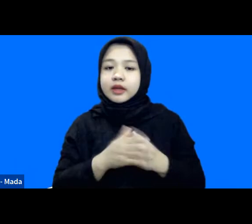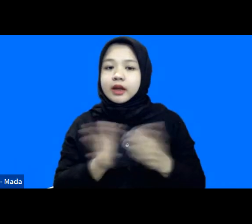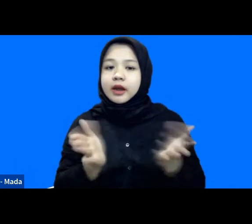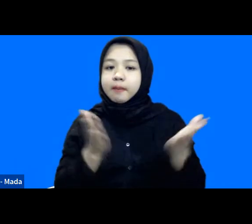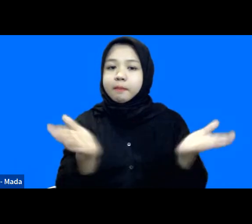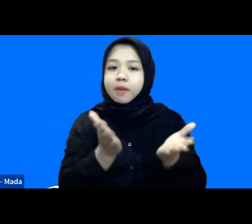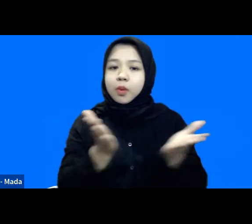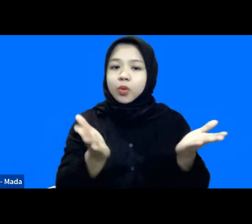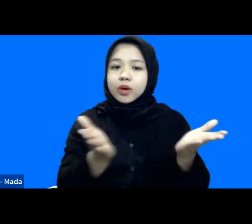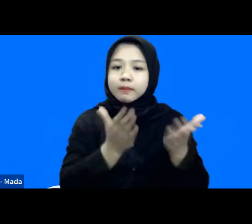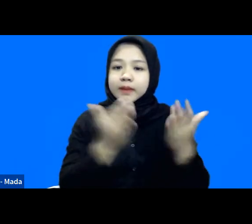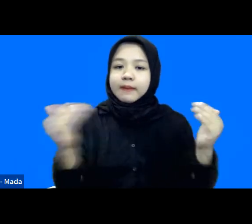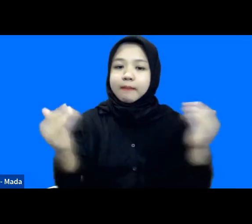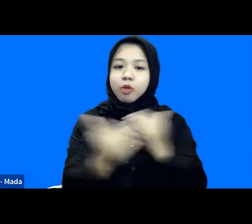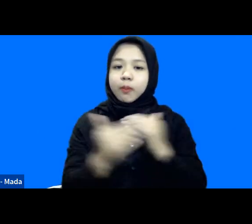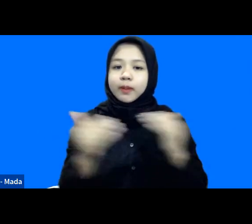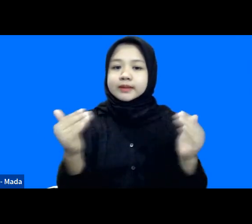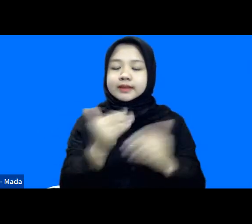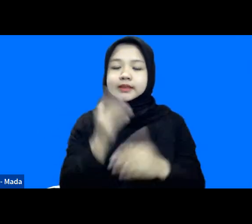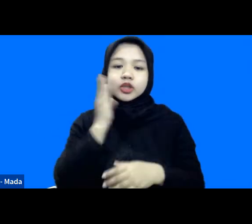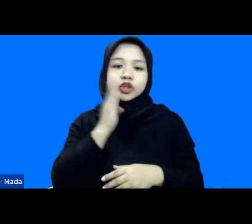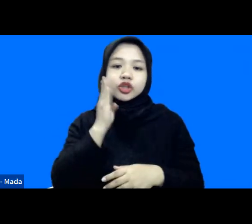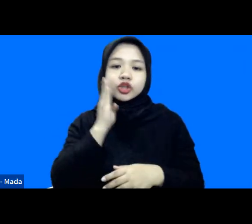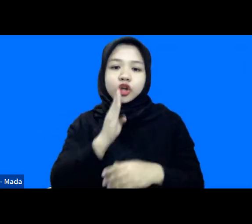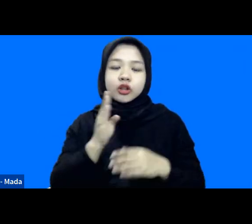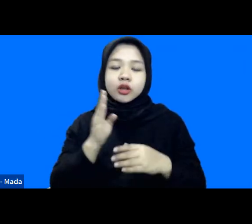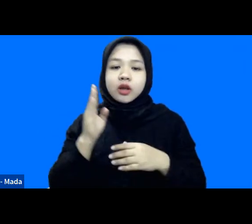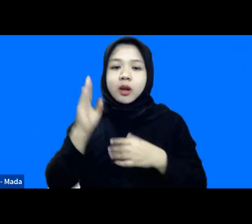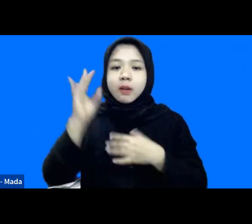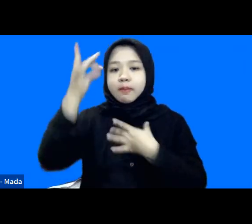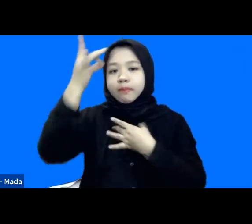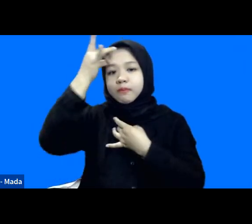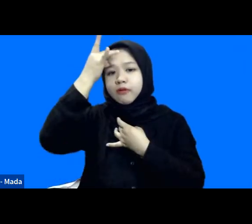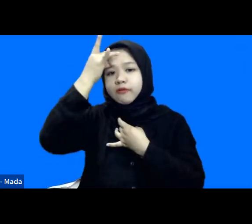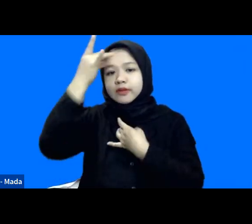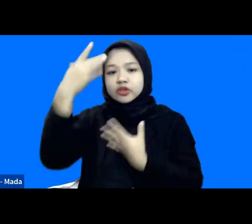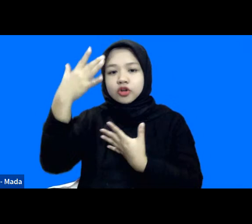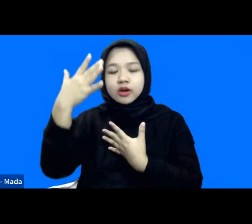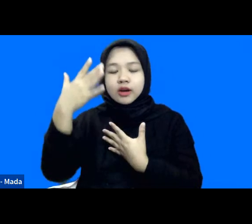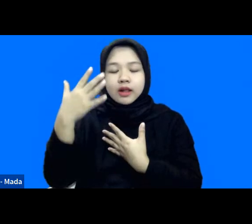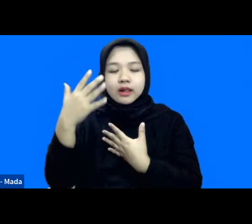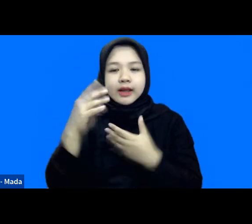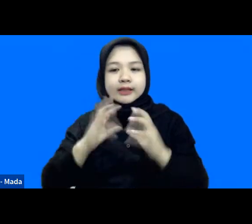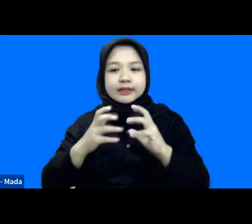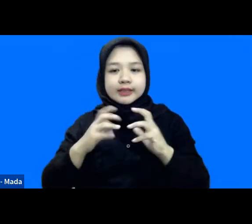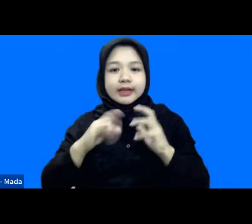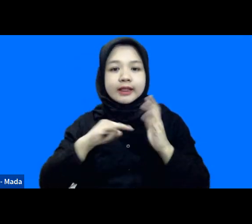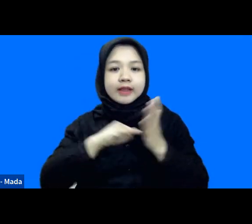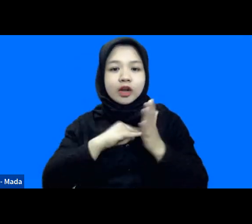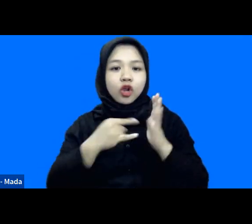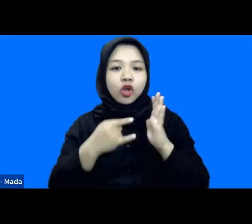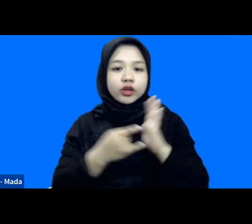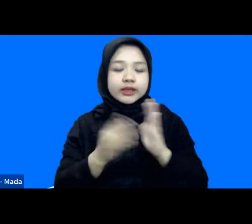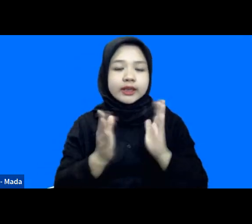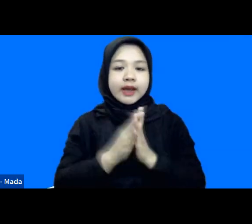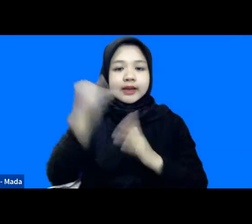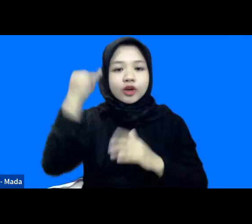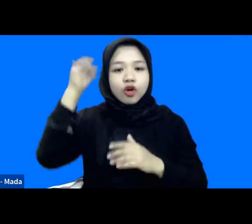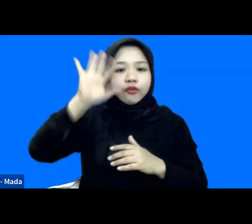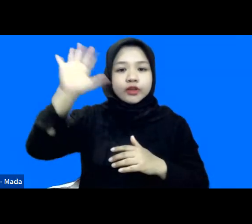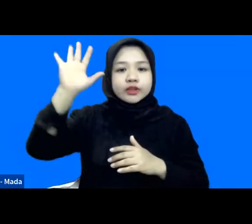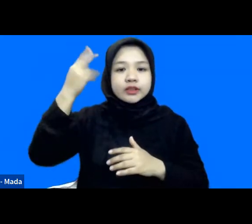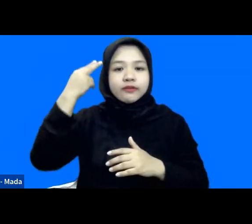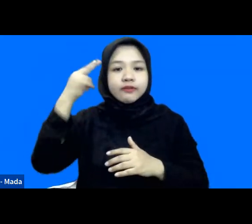and mobilization yacht and young professional in science engineering teknologi innovation for disaster